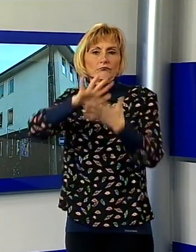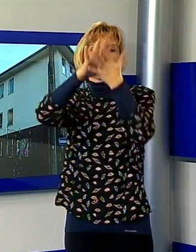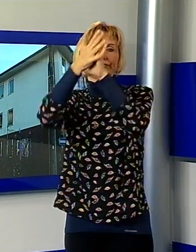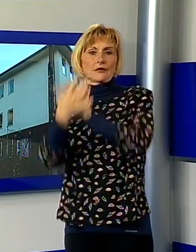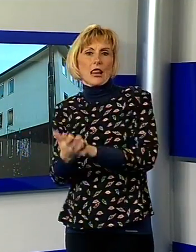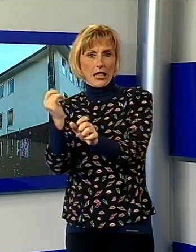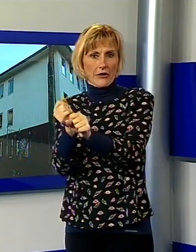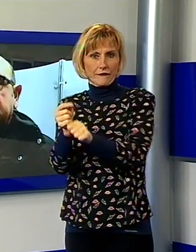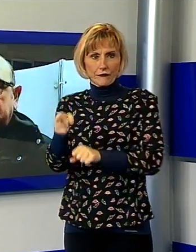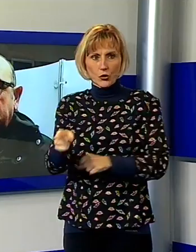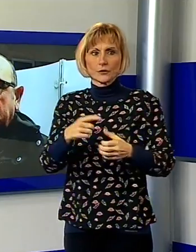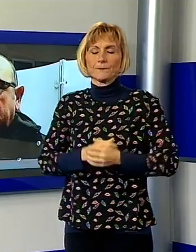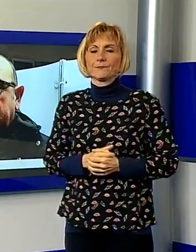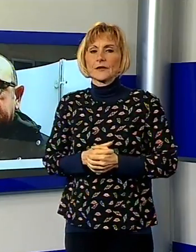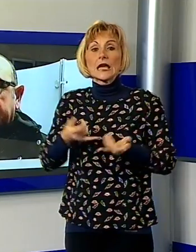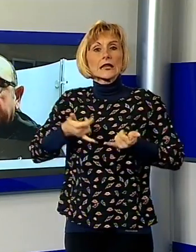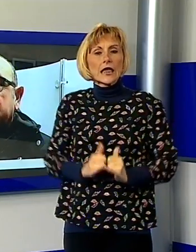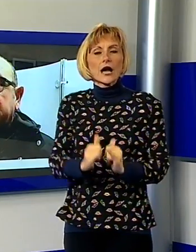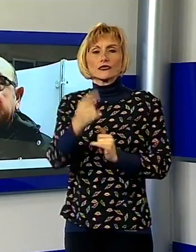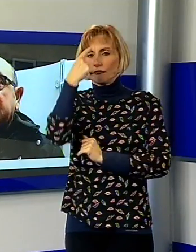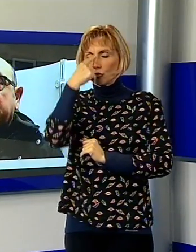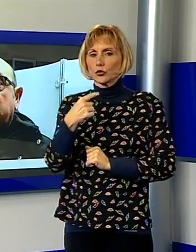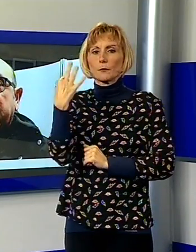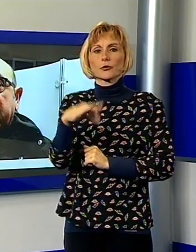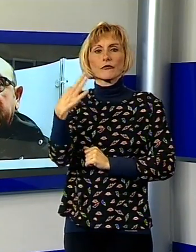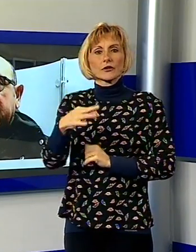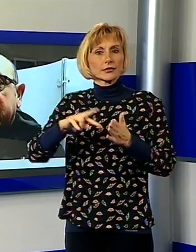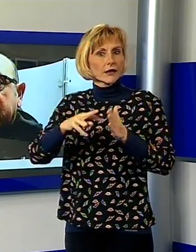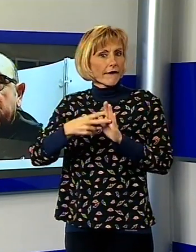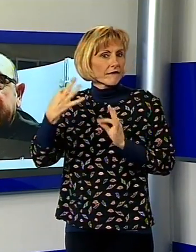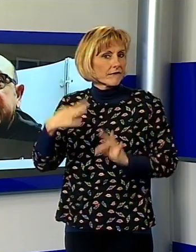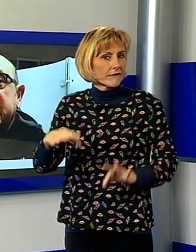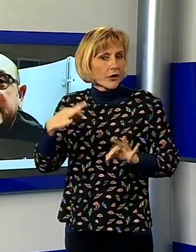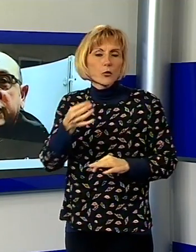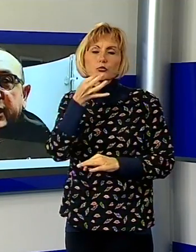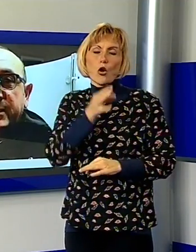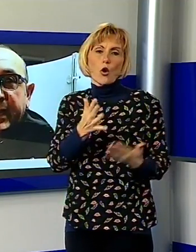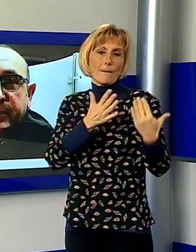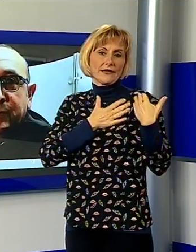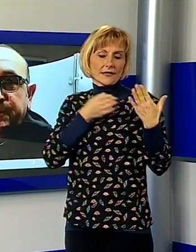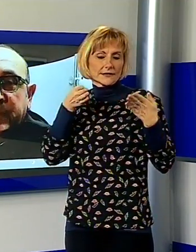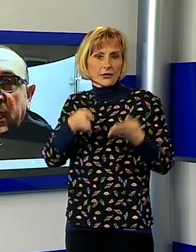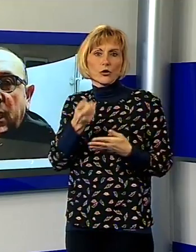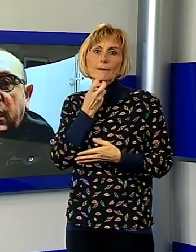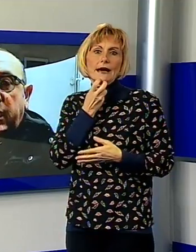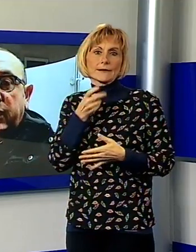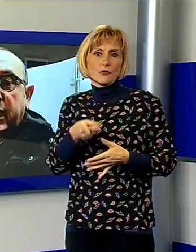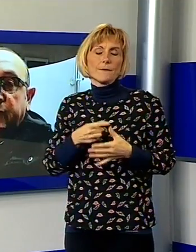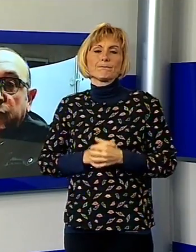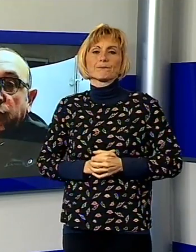tecnologizzata che sarà in grado di spendere le proprie competenze nel settore del marmo. È una figura